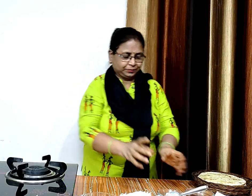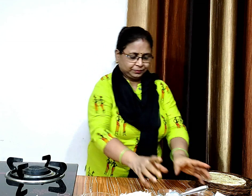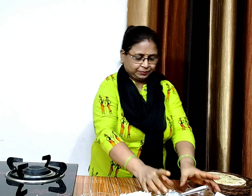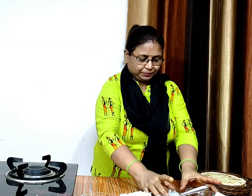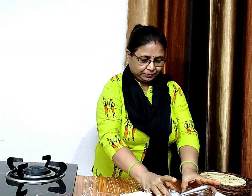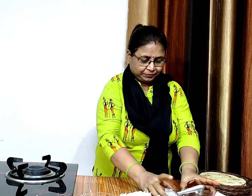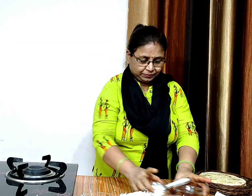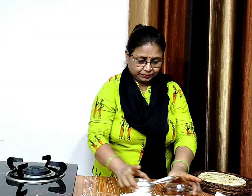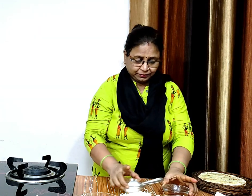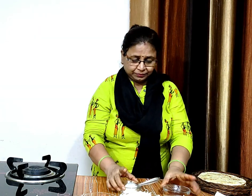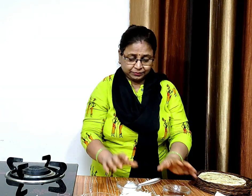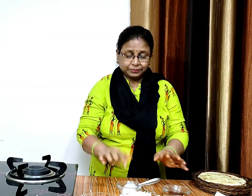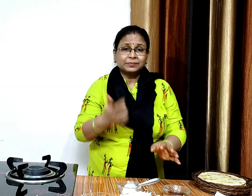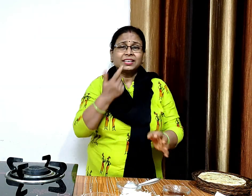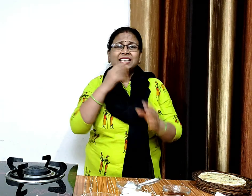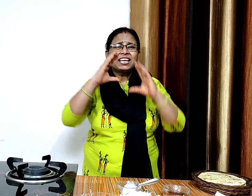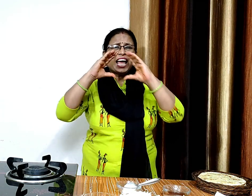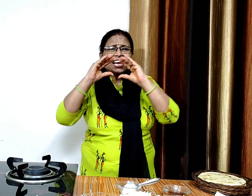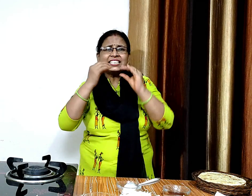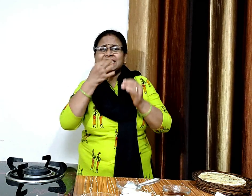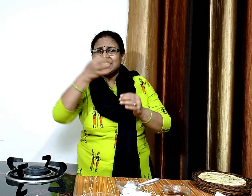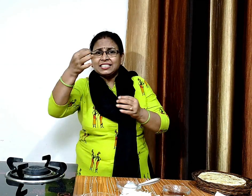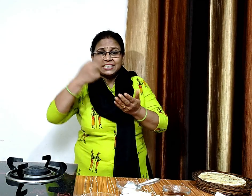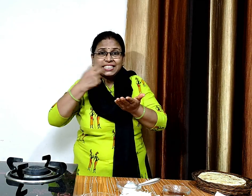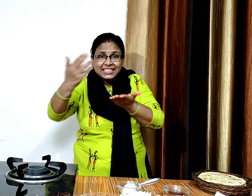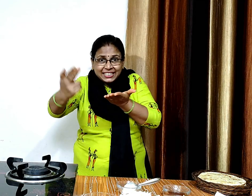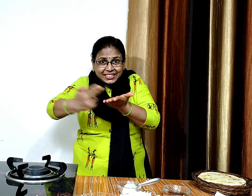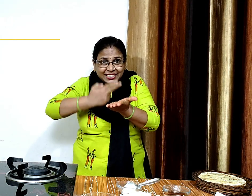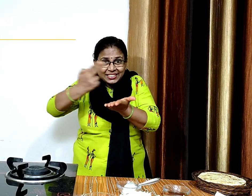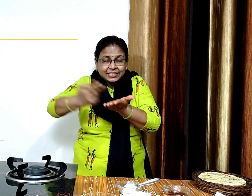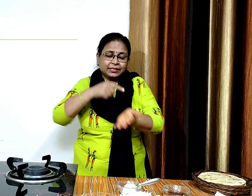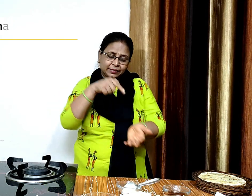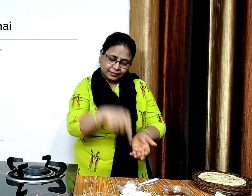अब हम दो बड़े चमच मियोनीस और दो बड़े चमच रैचली सोस लेंगे